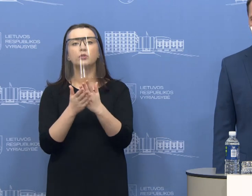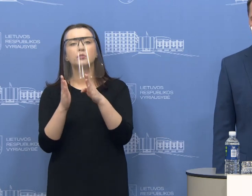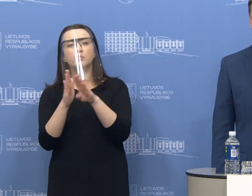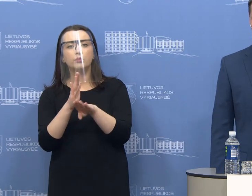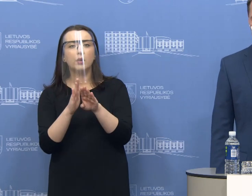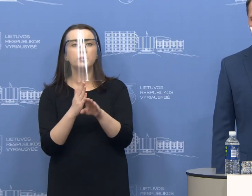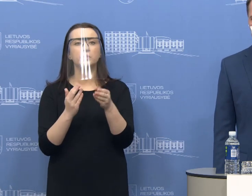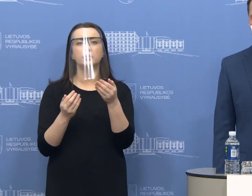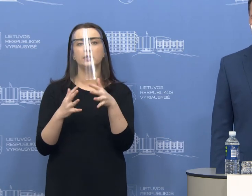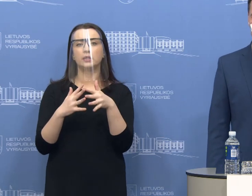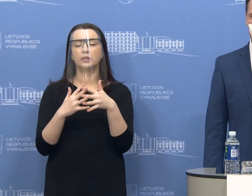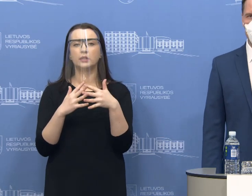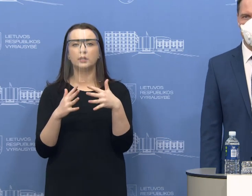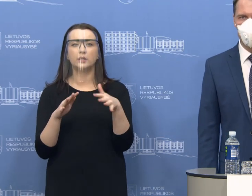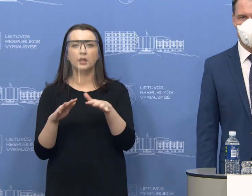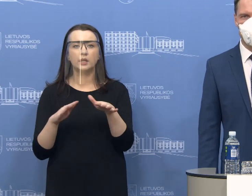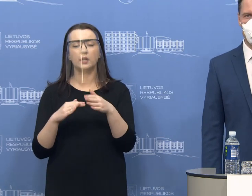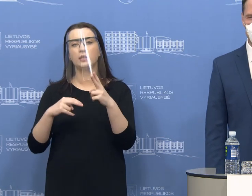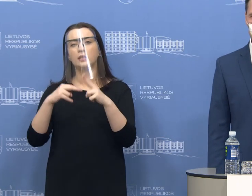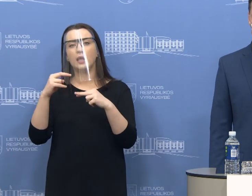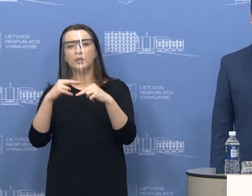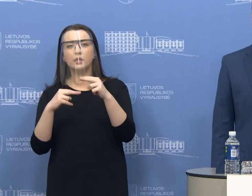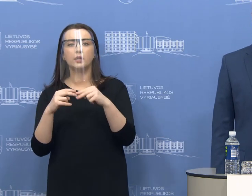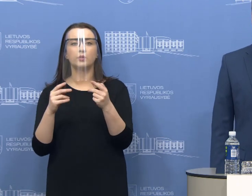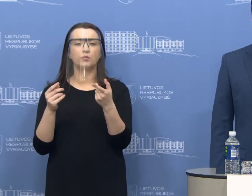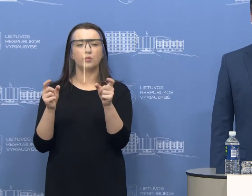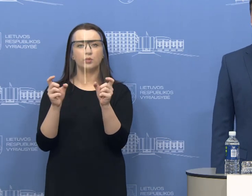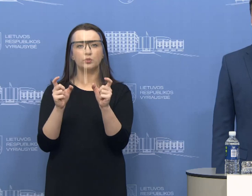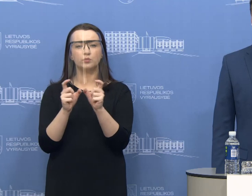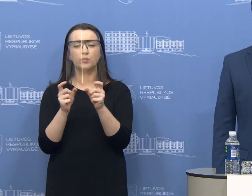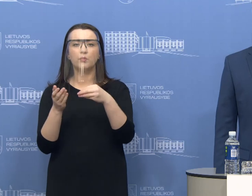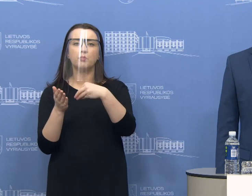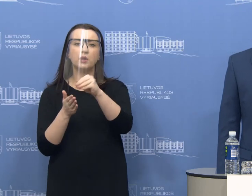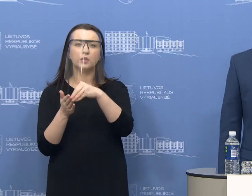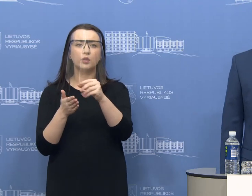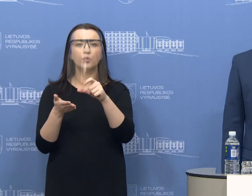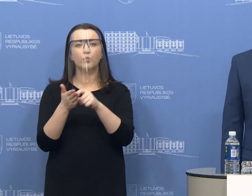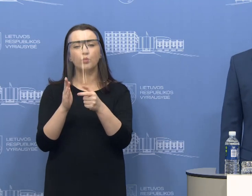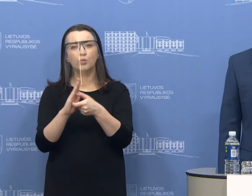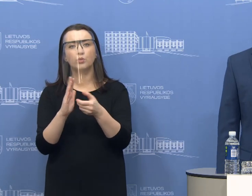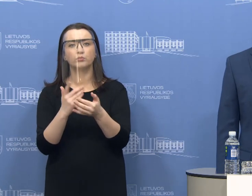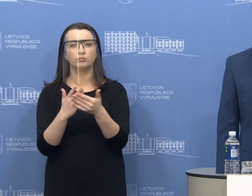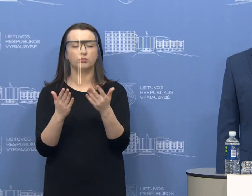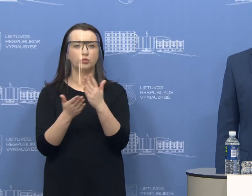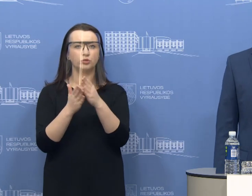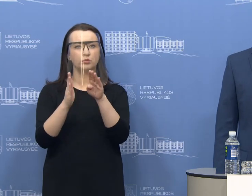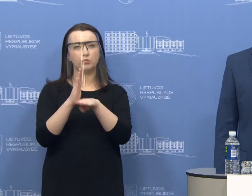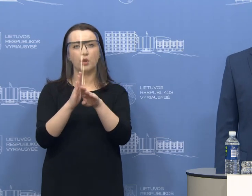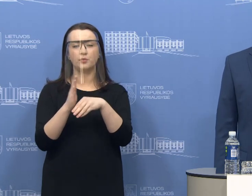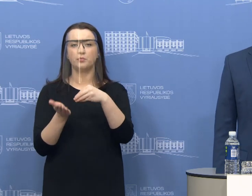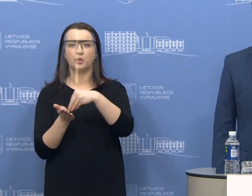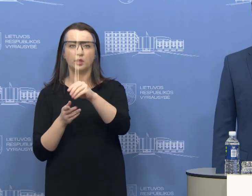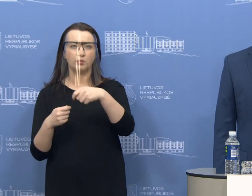sandorius, kur kažkokia statybos bendrovė pardavinėjo būtus ir yra labai paprastos pirkimo pardavimo